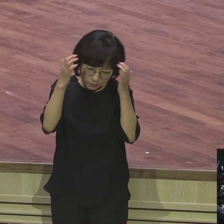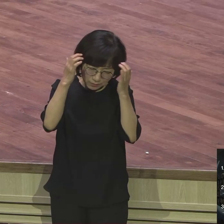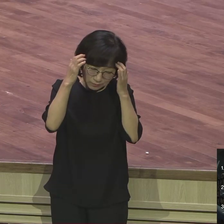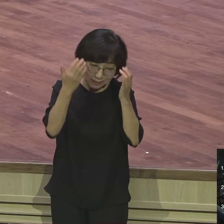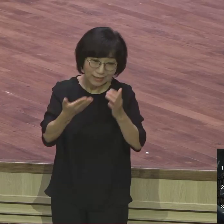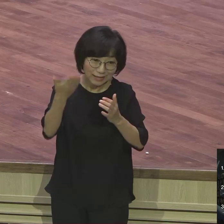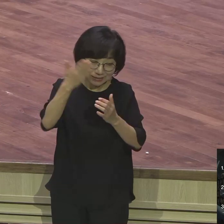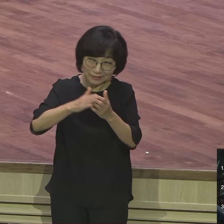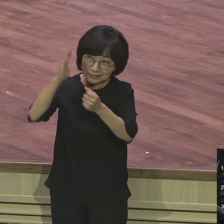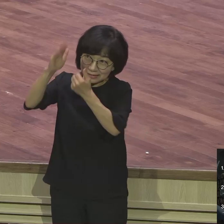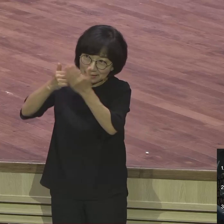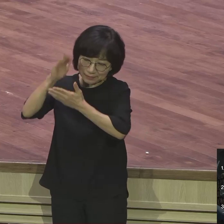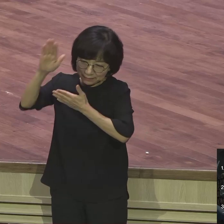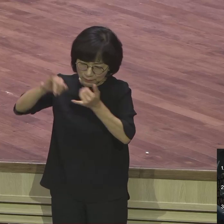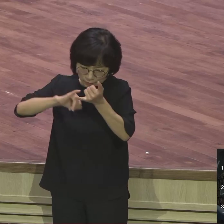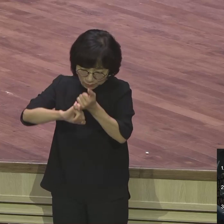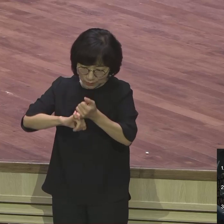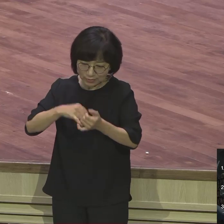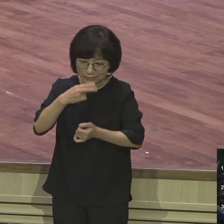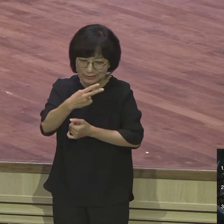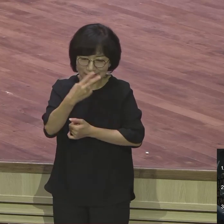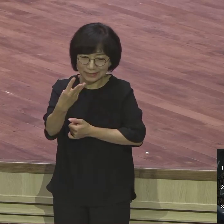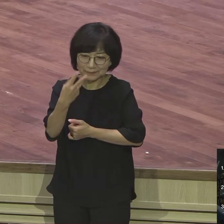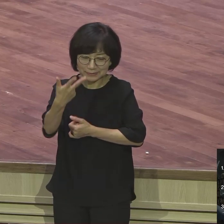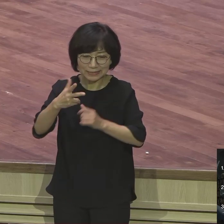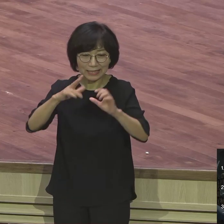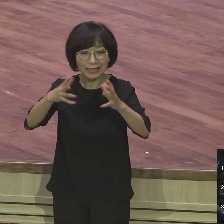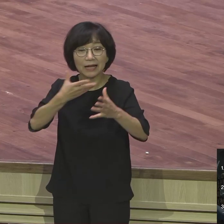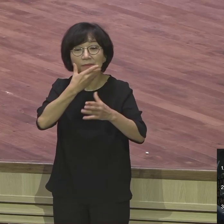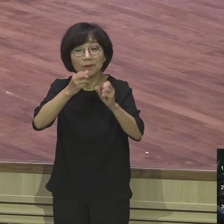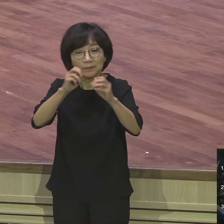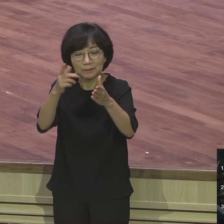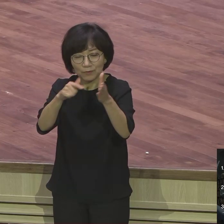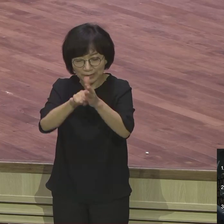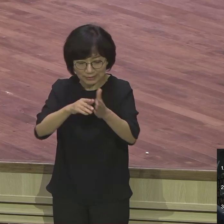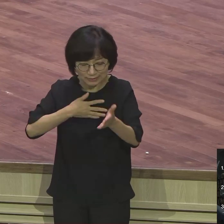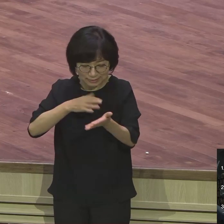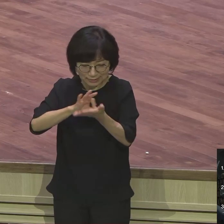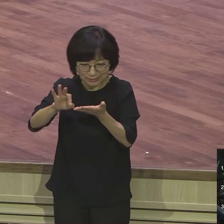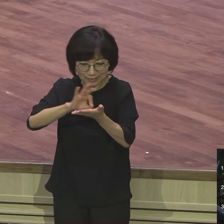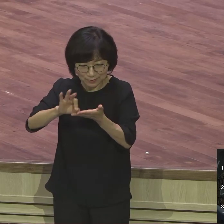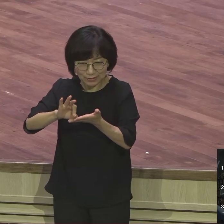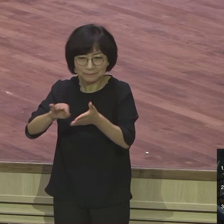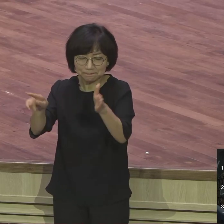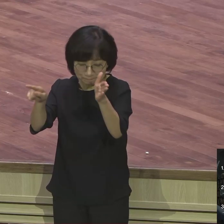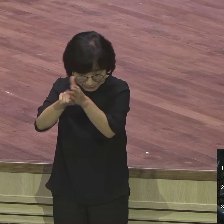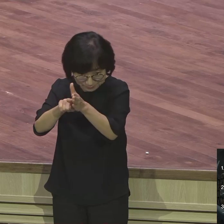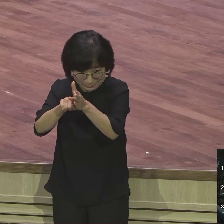주의원으로 설주로 믿습니다 하나님 이 모든 것을 은약으로 이기가야 주옵사사 주와 맺지 기도하겠습니다